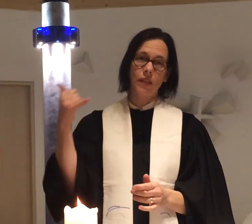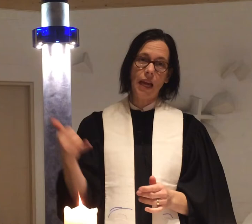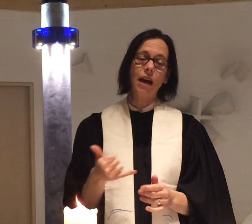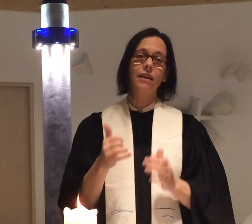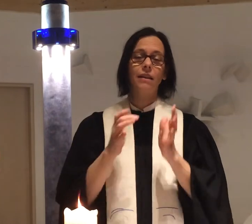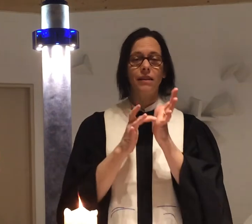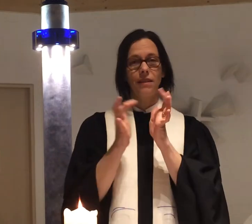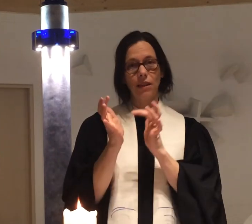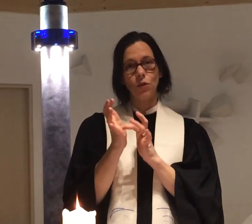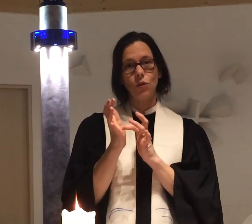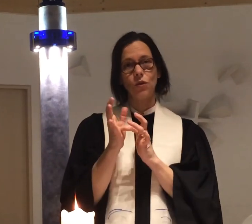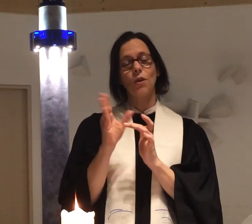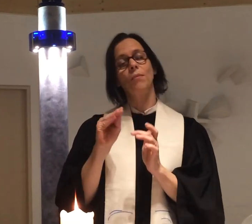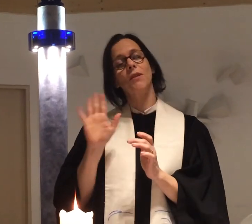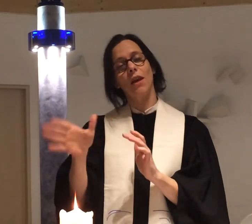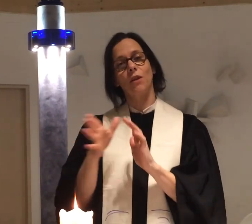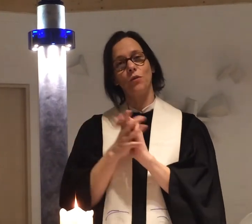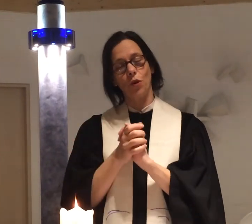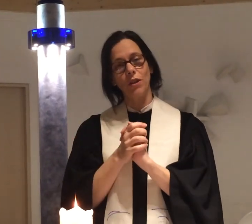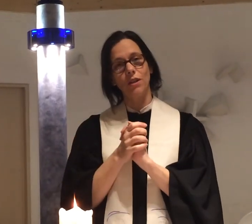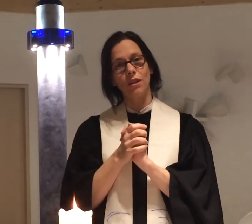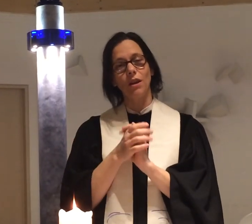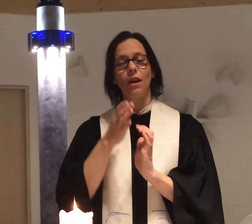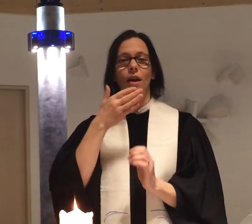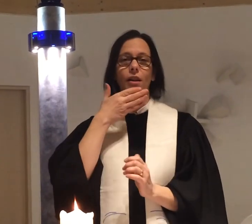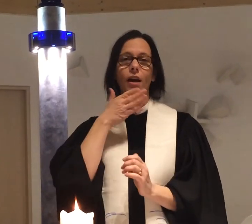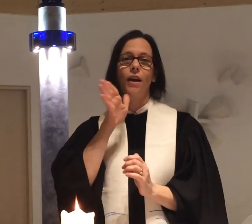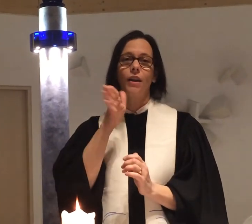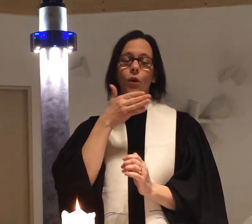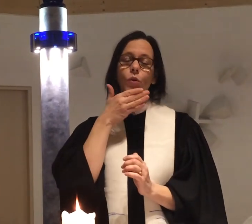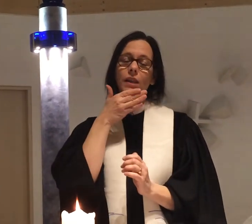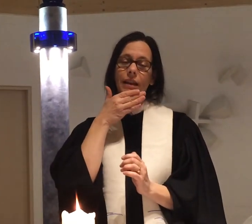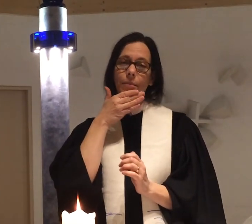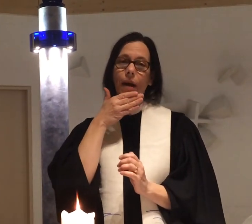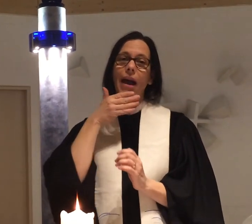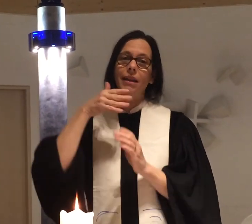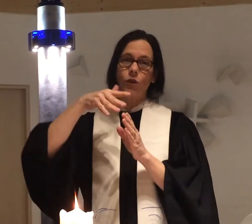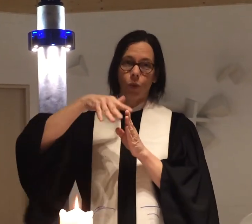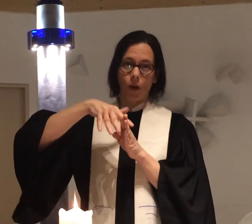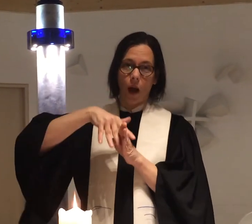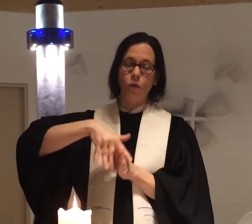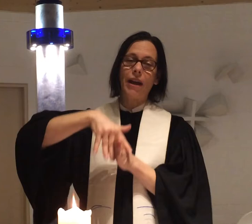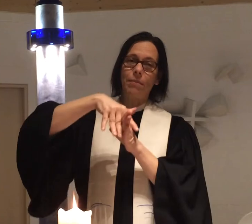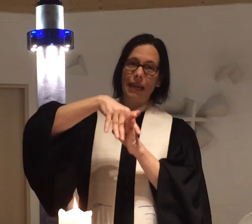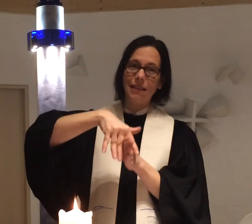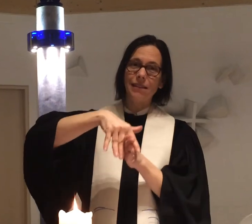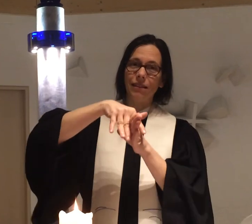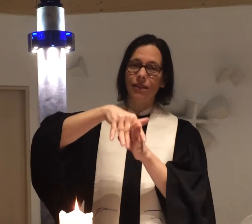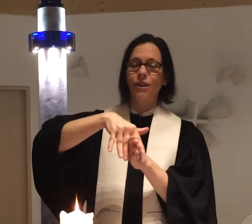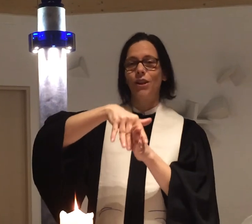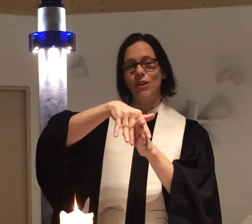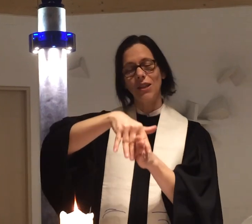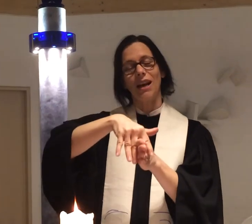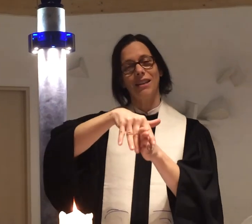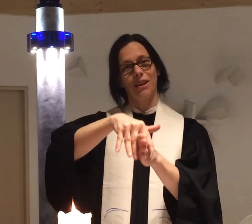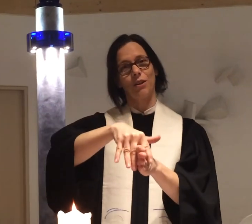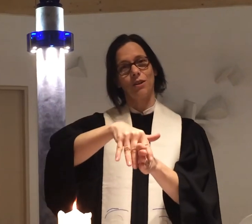Jahren, ist Jesus mit seinen Freunden nach Jerusalem eingezogen. Auf einem Esel ist er eingeritten.